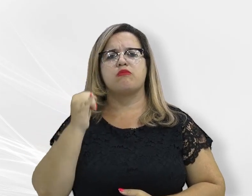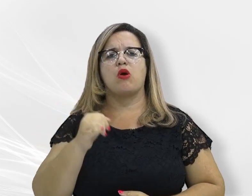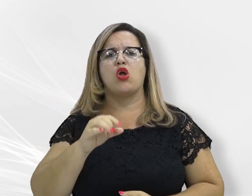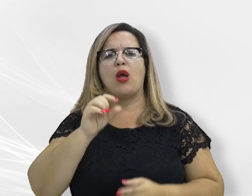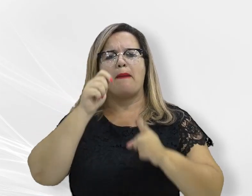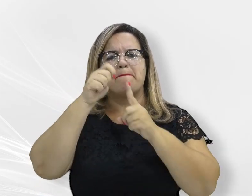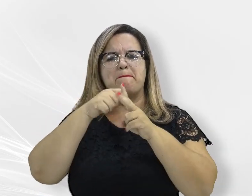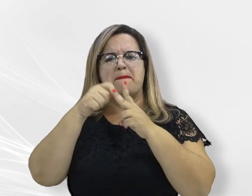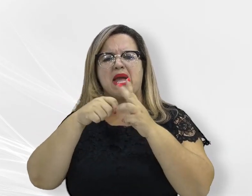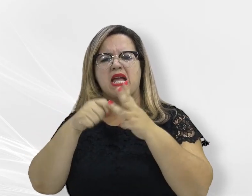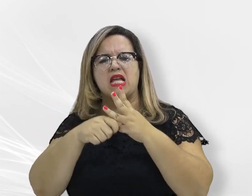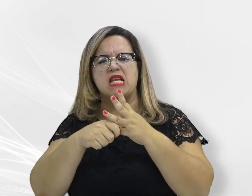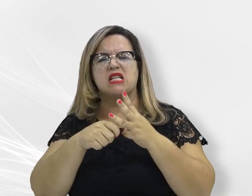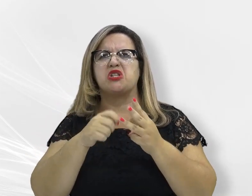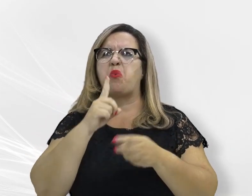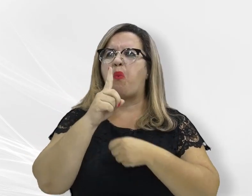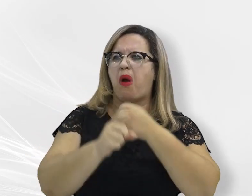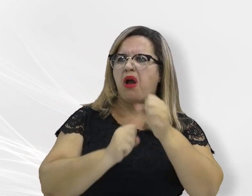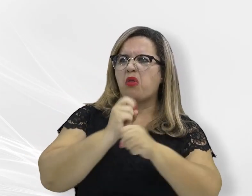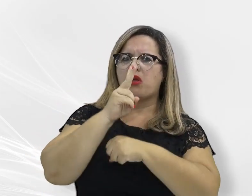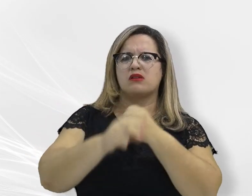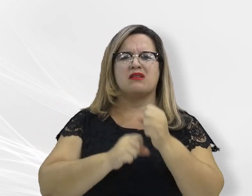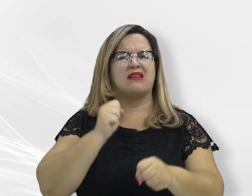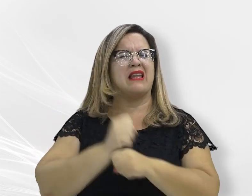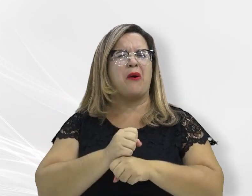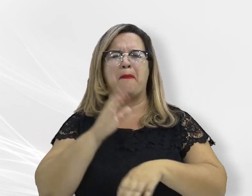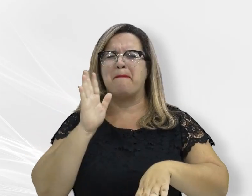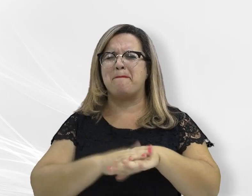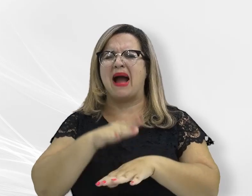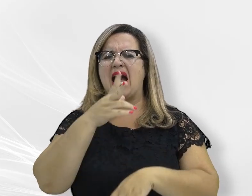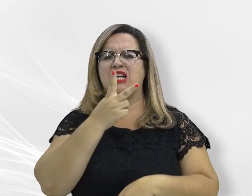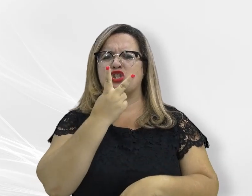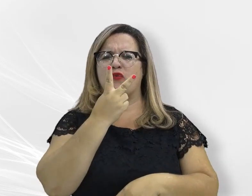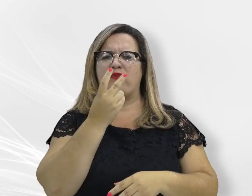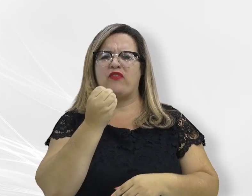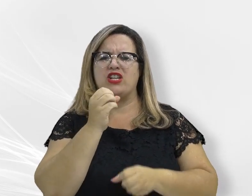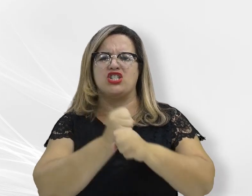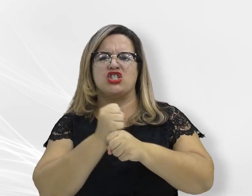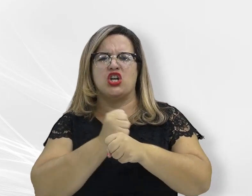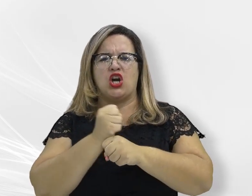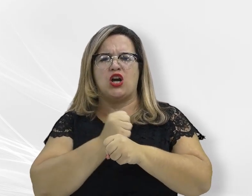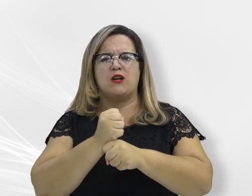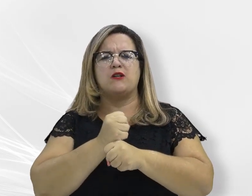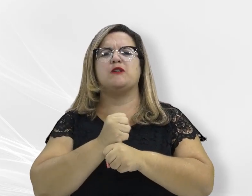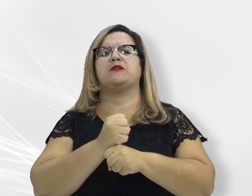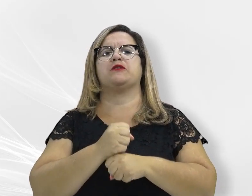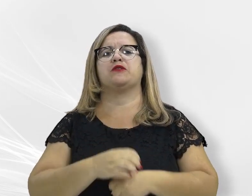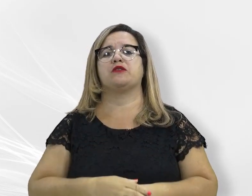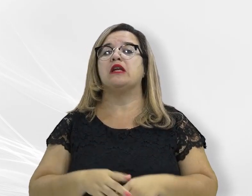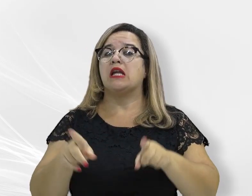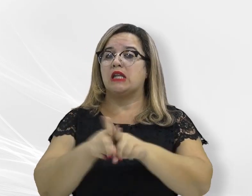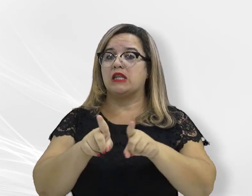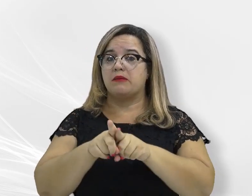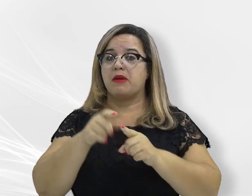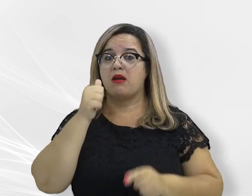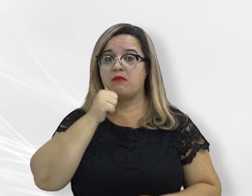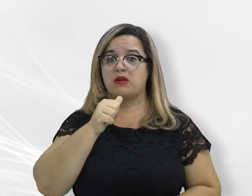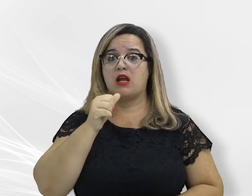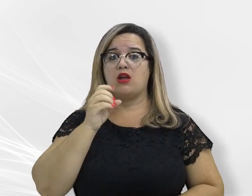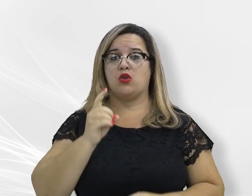meses ou alguns anos, Foram mais de duas décadas nesse enfrentamento. E a doutora Ana Cristina Valerizer, por algum período